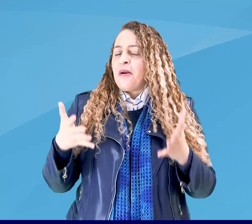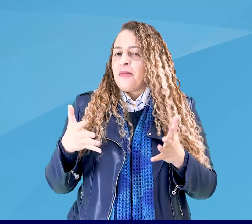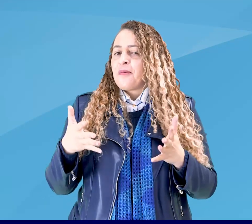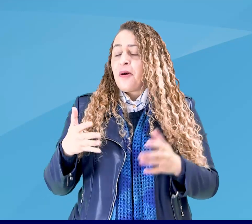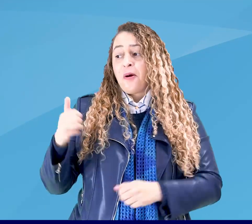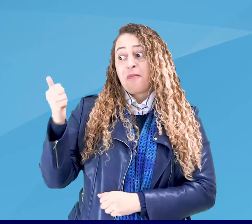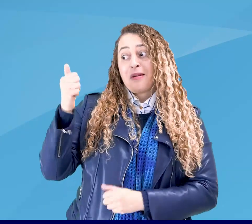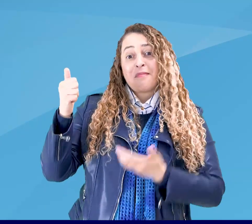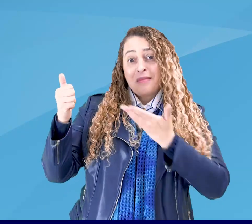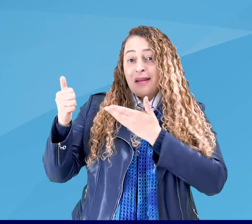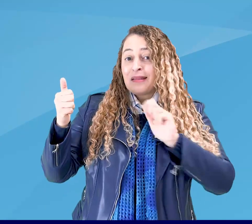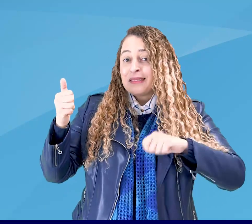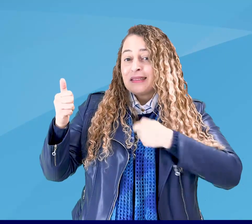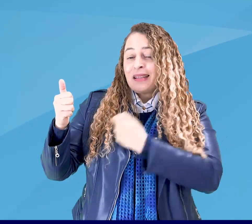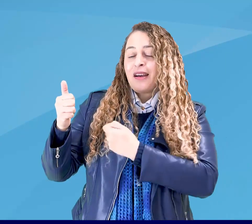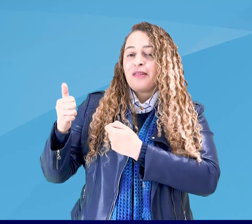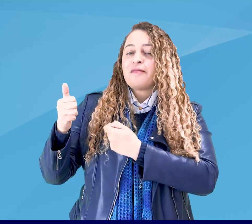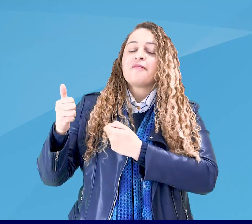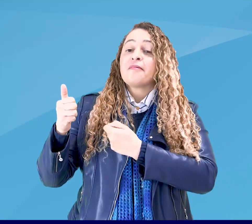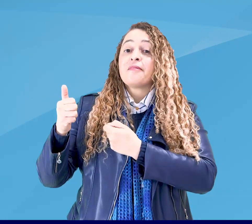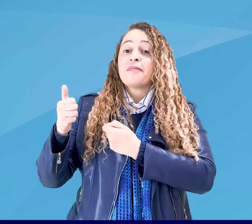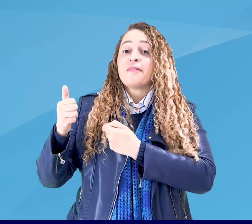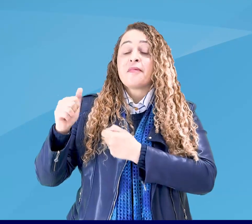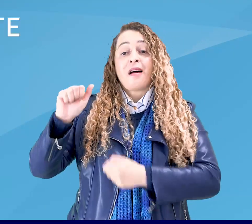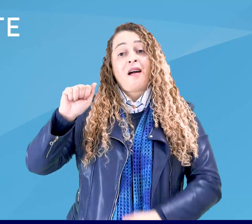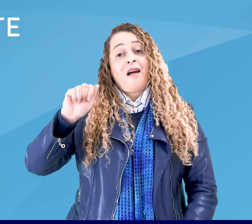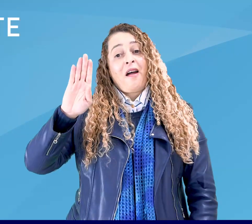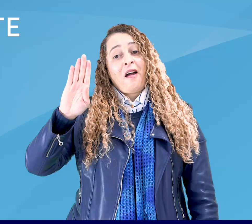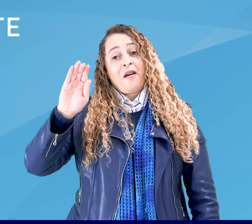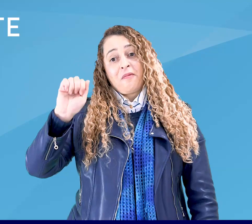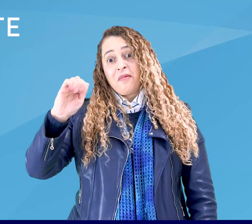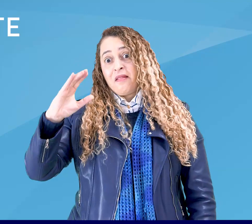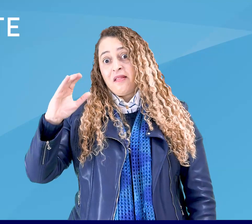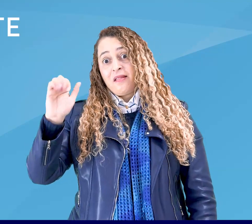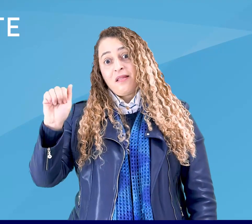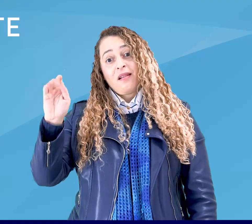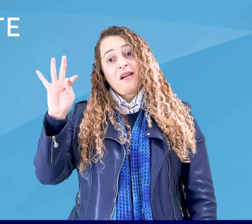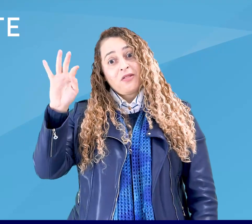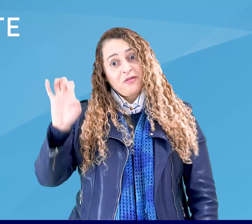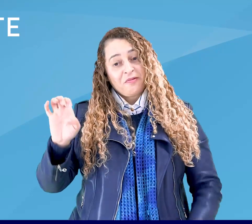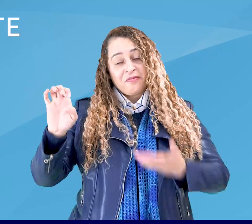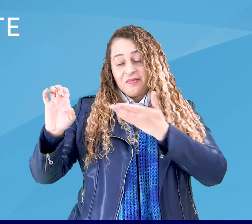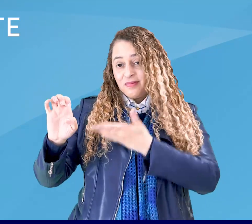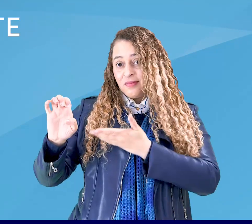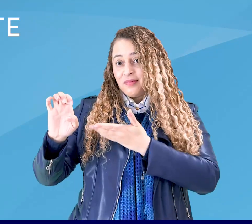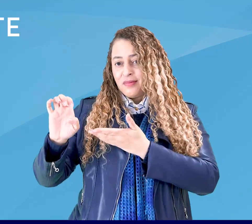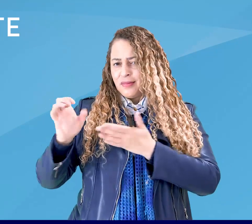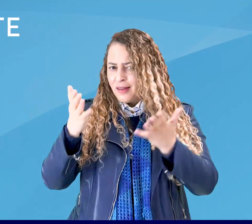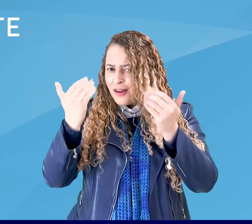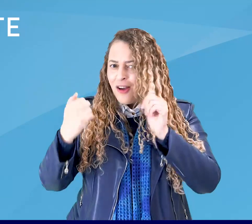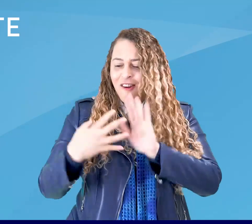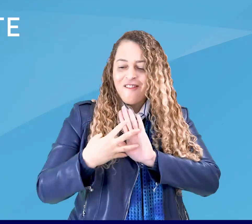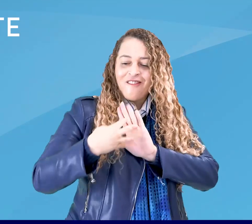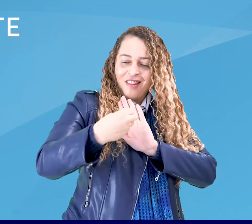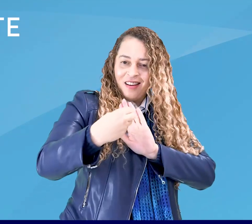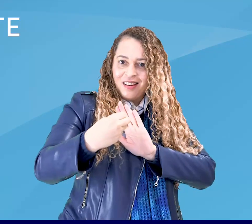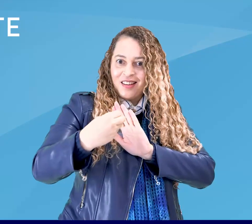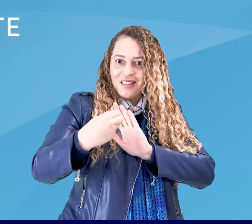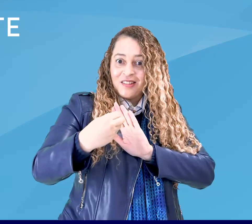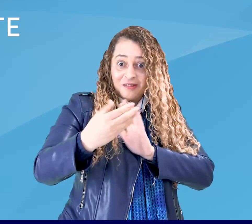primeiro sinal é o sinal de abacate. E nós vamos fazer assim, ó. Copia aí.